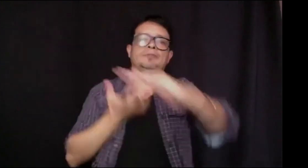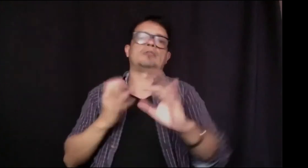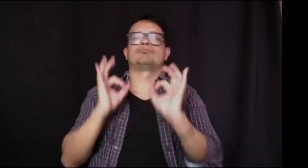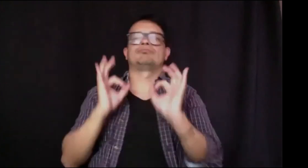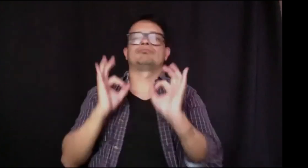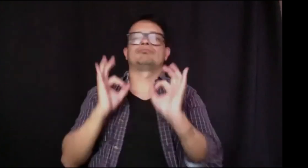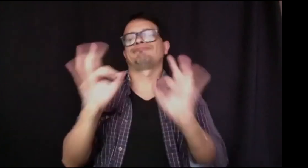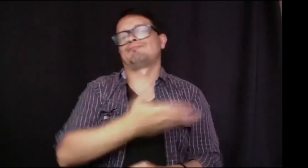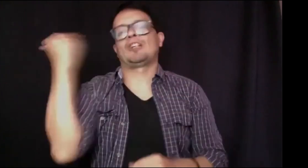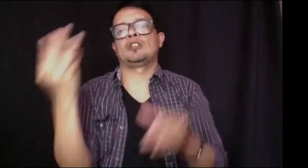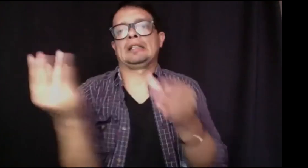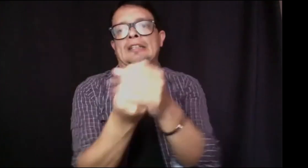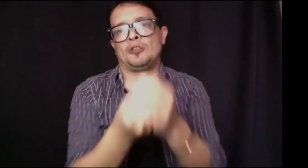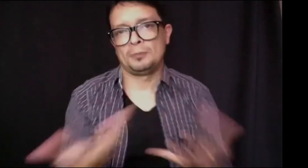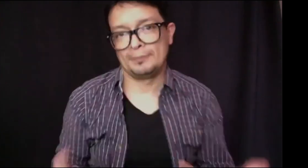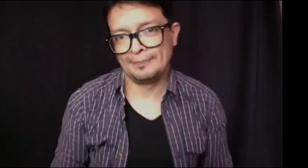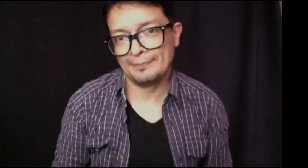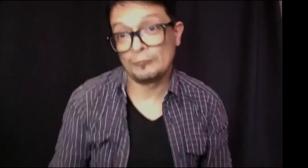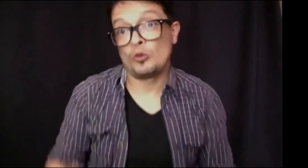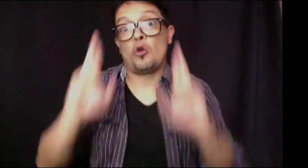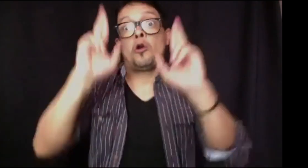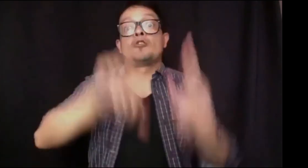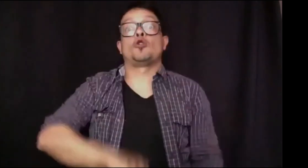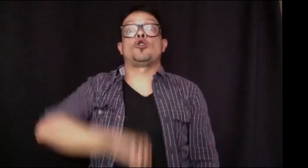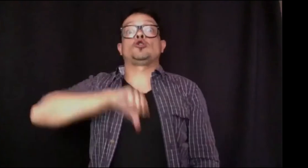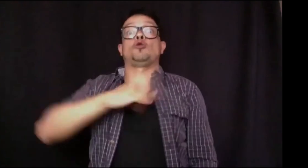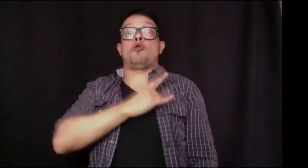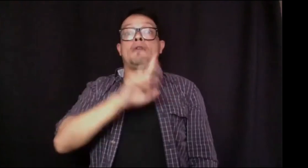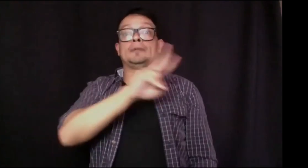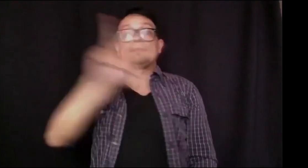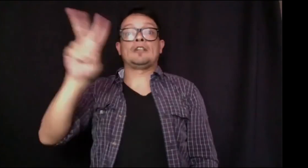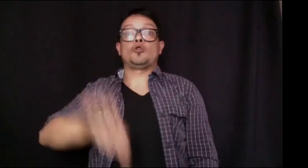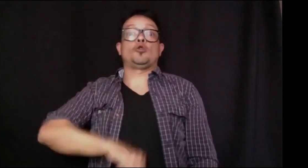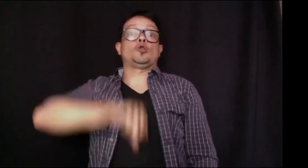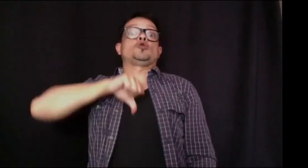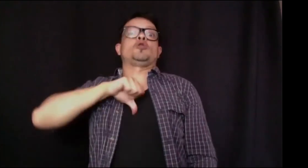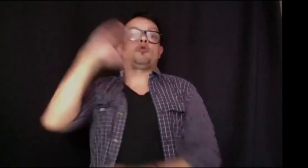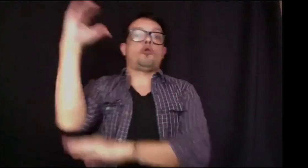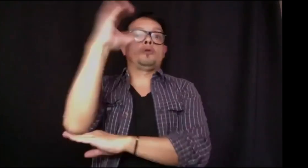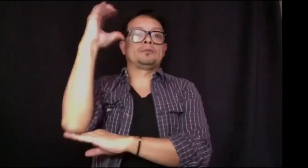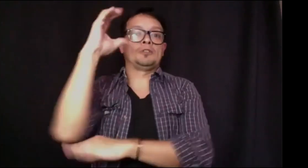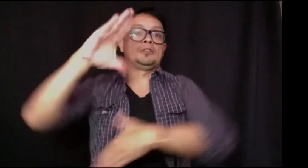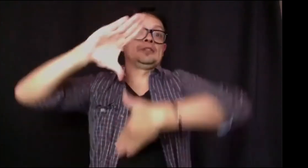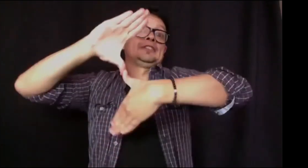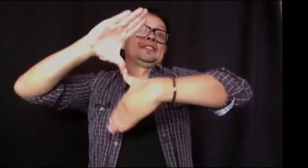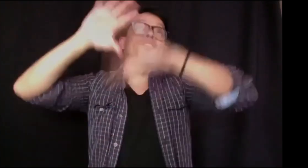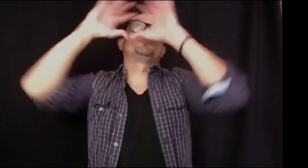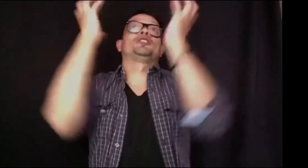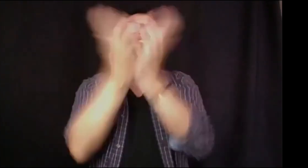grande. Y de esa forma, que el acceso pueda ser viable y factible para cada uno de nosotros. De esa forma, por ejemplo, poder sentirse